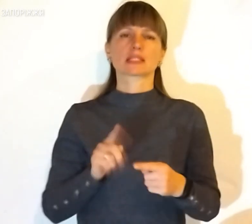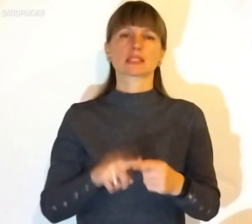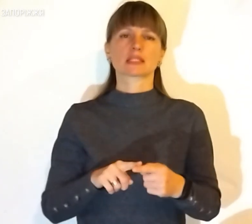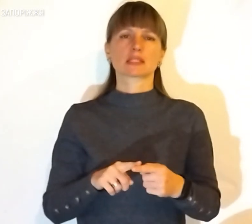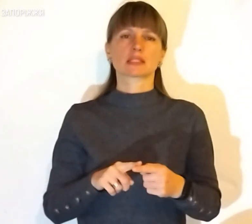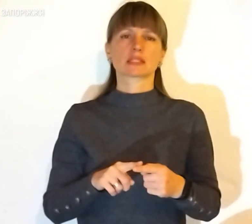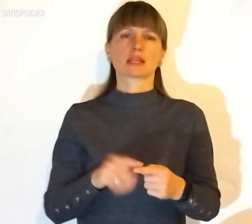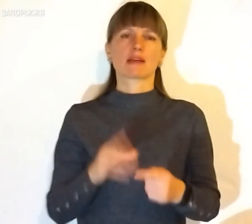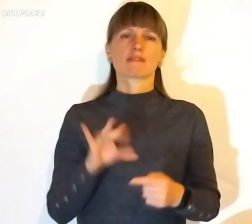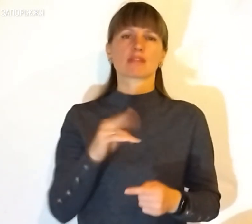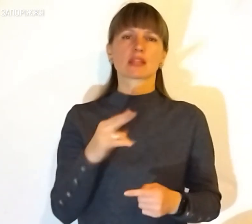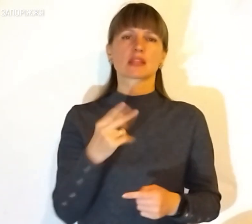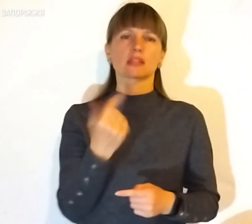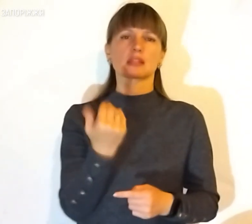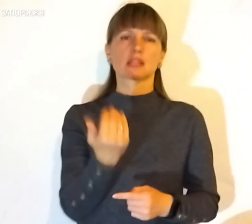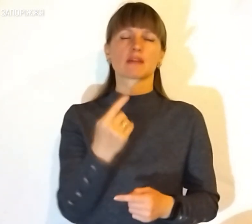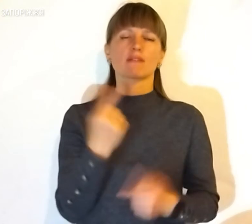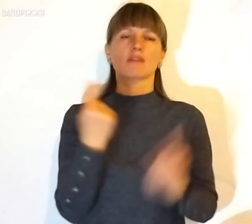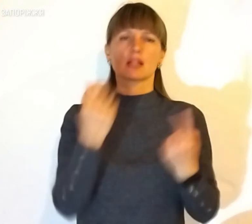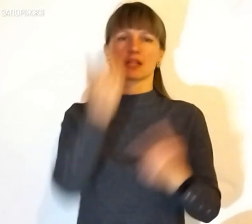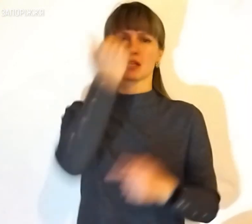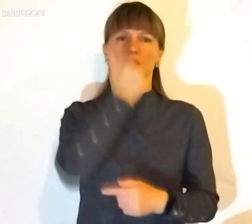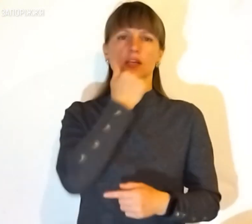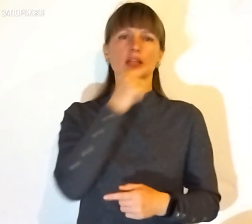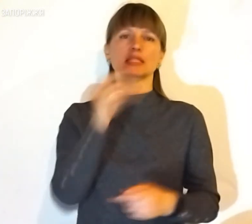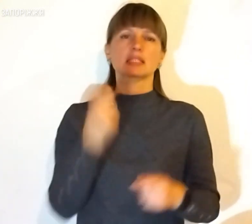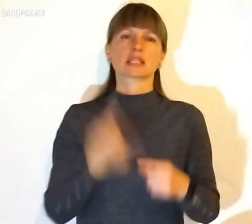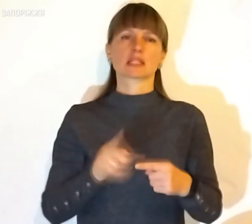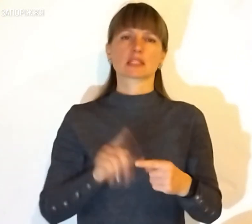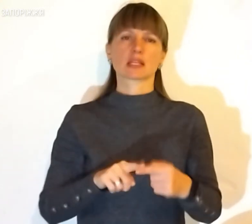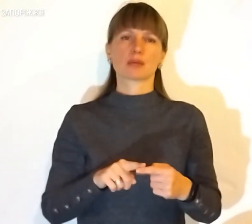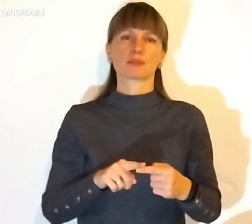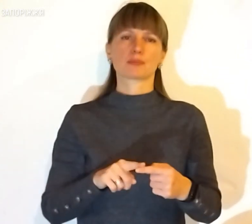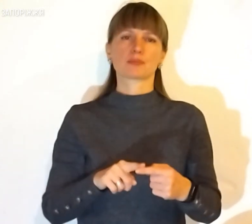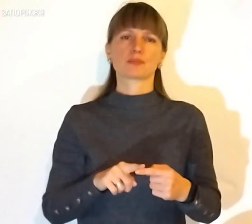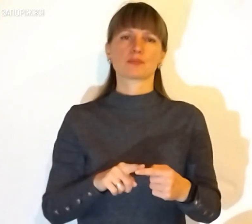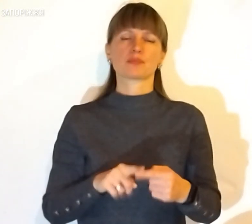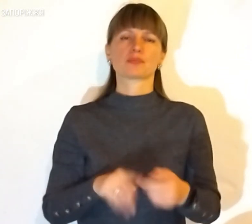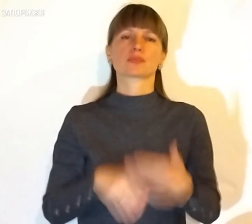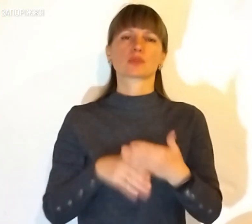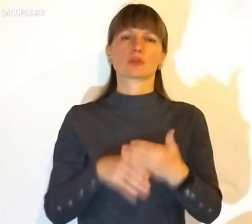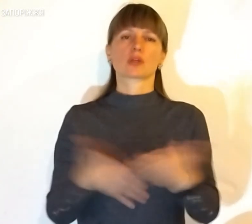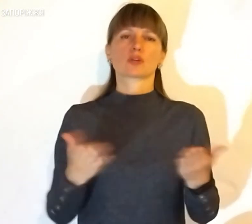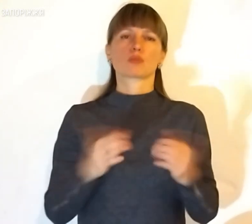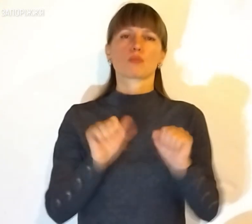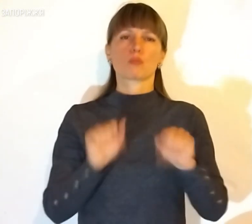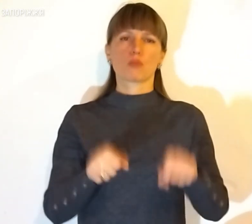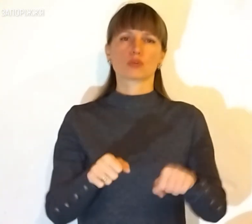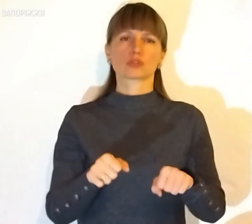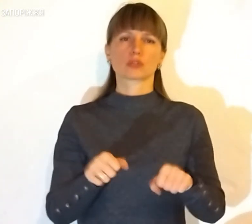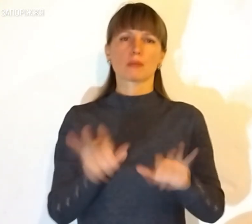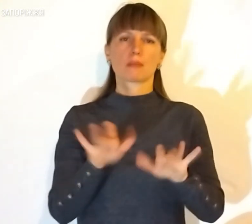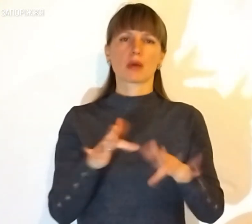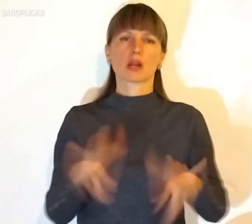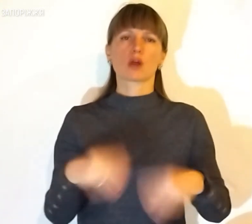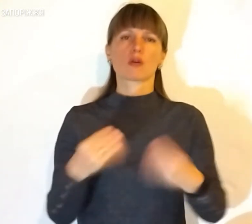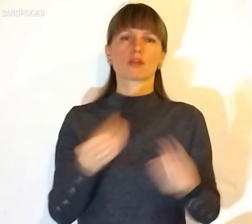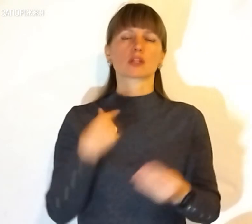ідея від них. Їм дуже велике дякую за це. Допомога, яку можна перерахувати. Я чув